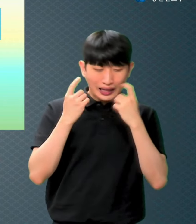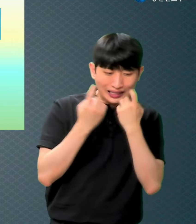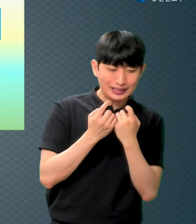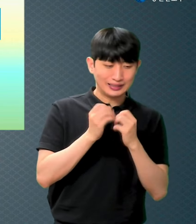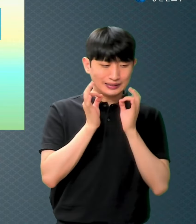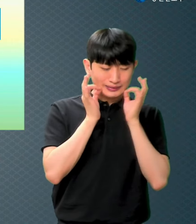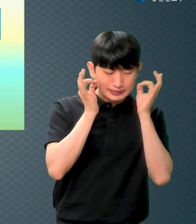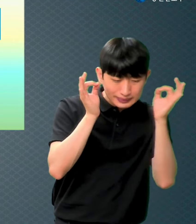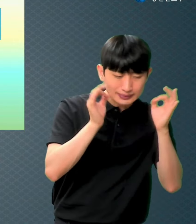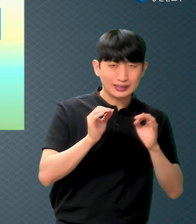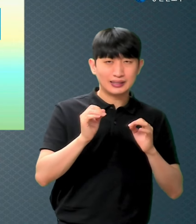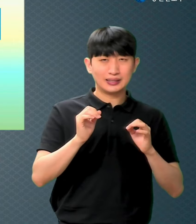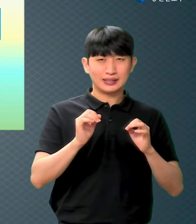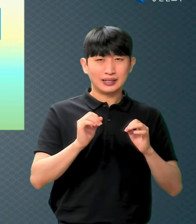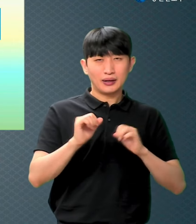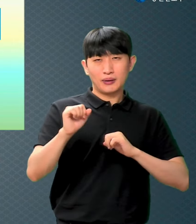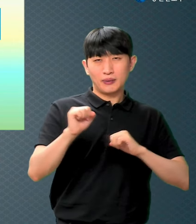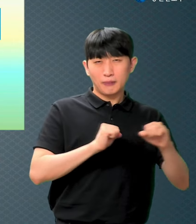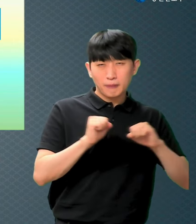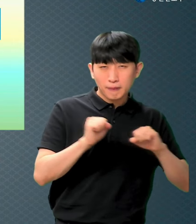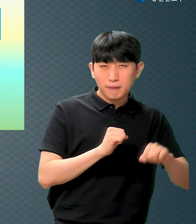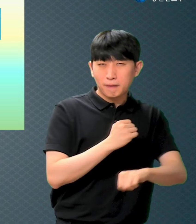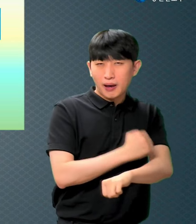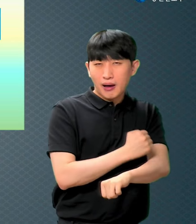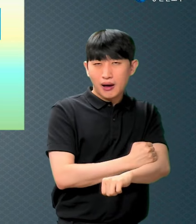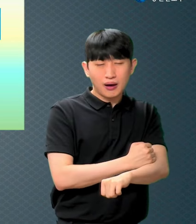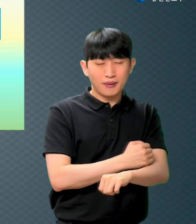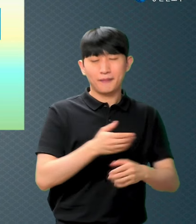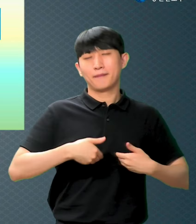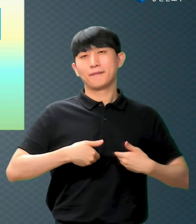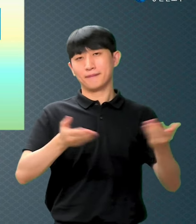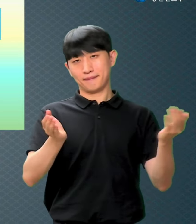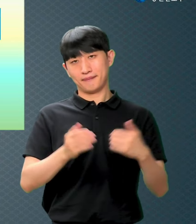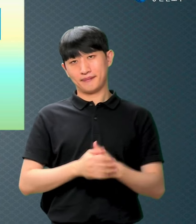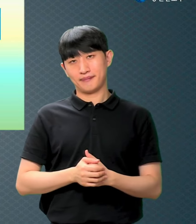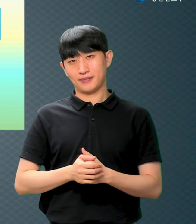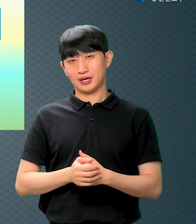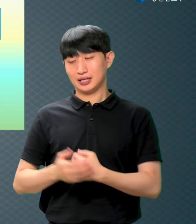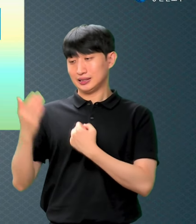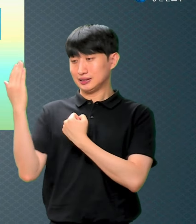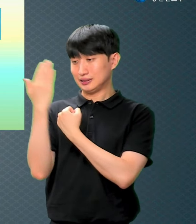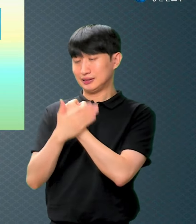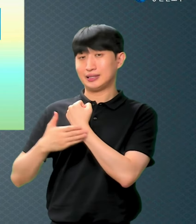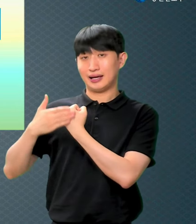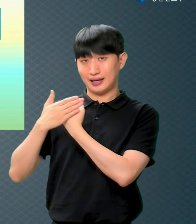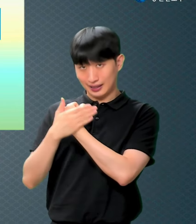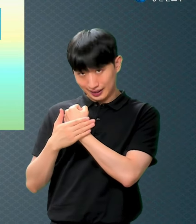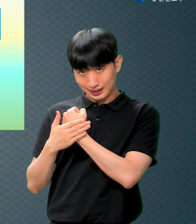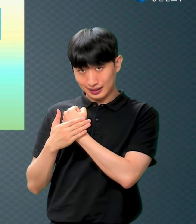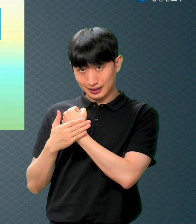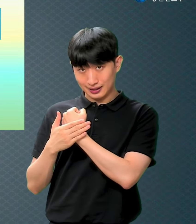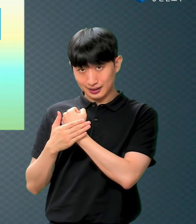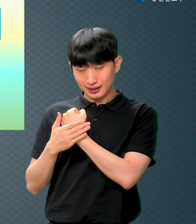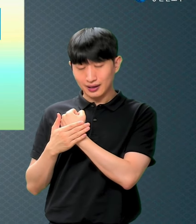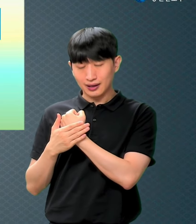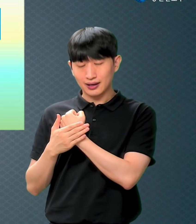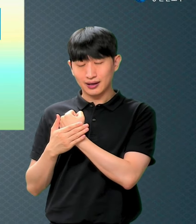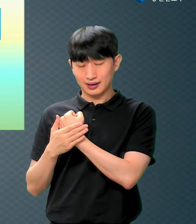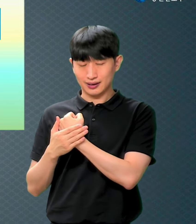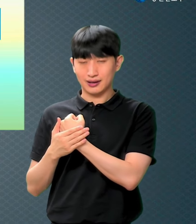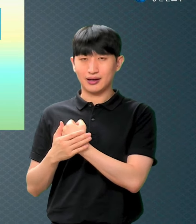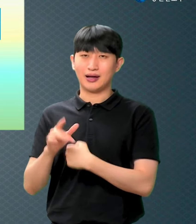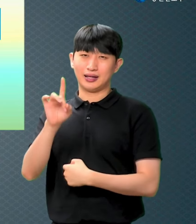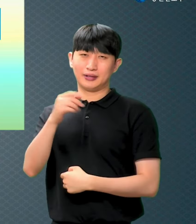않으면 은혜가 은혜되지 못하느니라 은혜 속에는 행위가 없다 우리